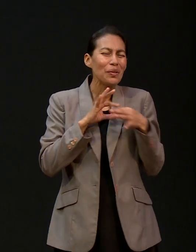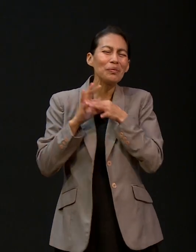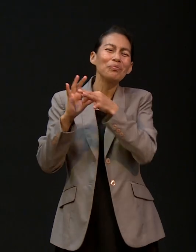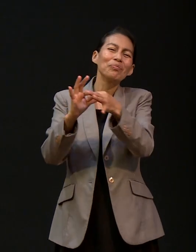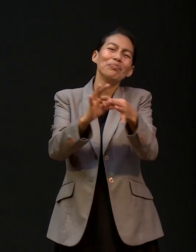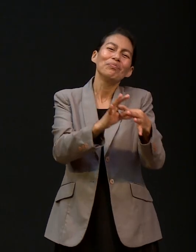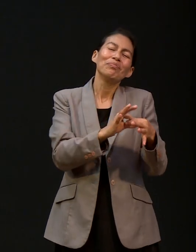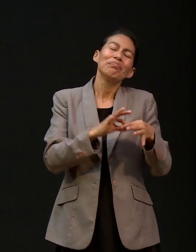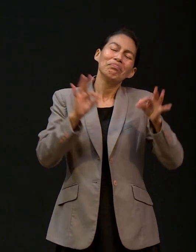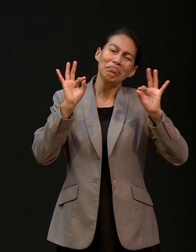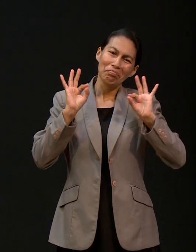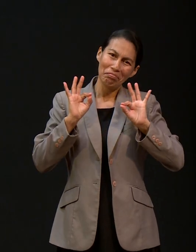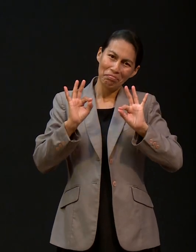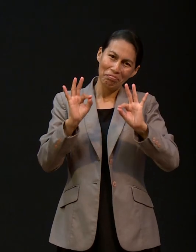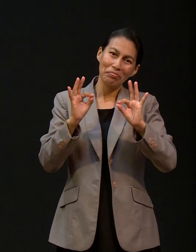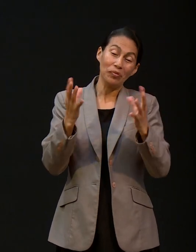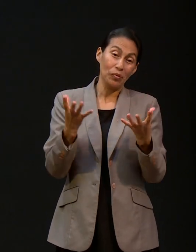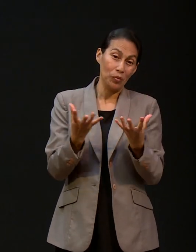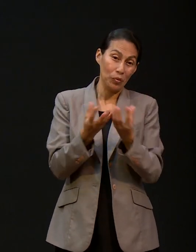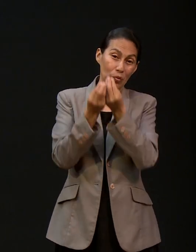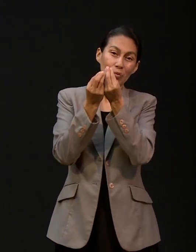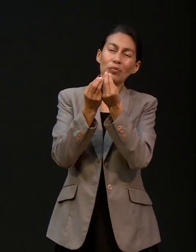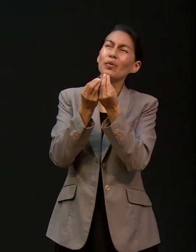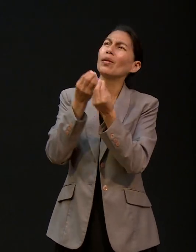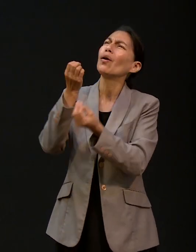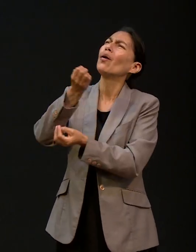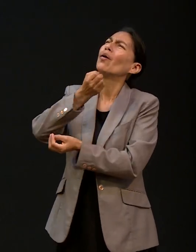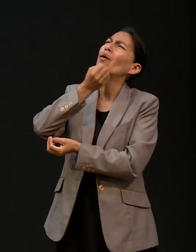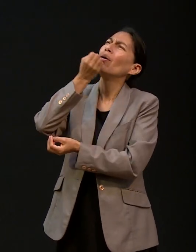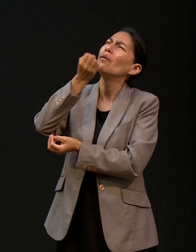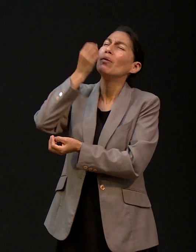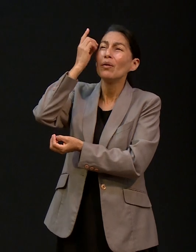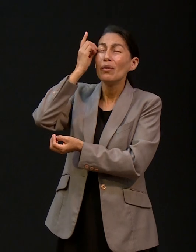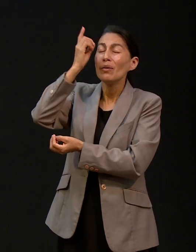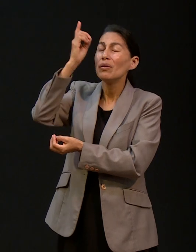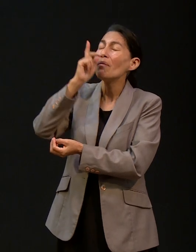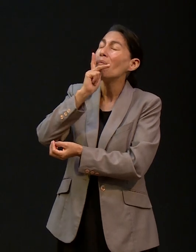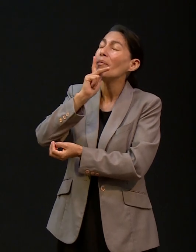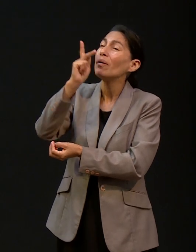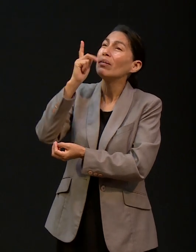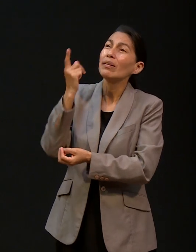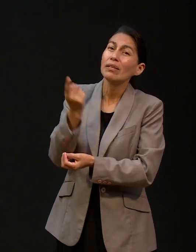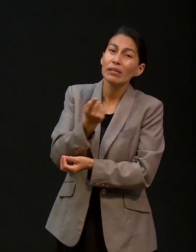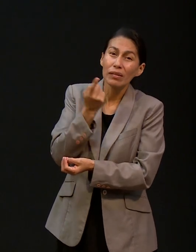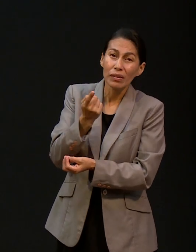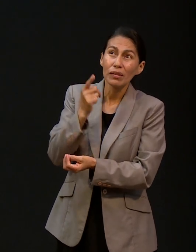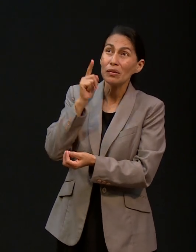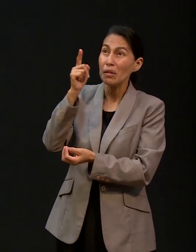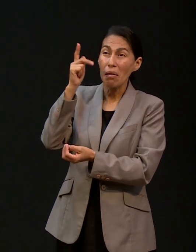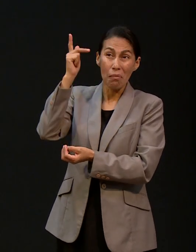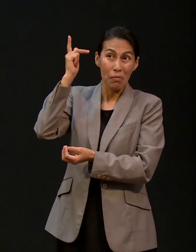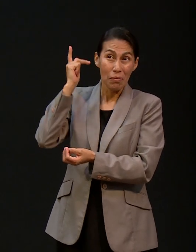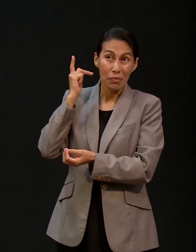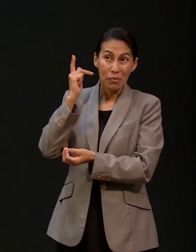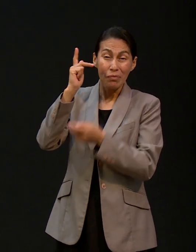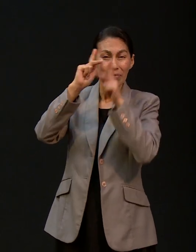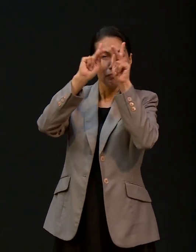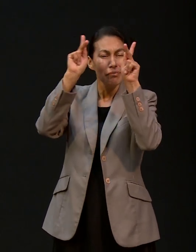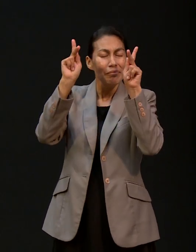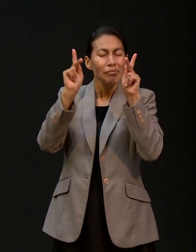vivo, al Padre Eterno, el Príncipe de Paz. De tal manera que podamos, al orar los unos por los